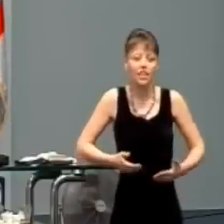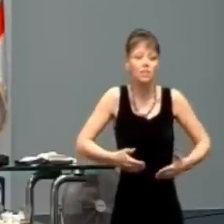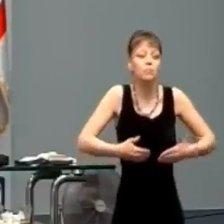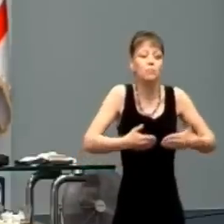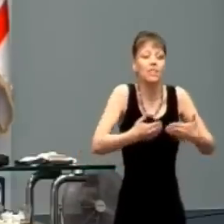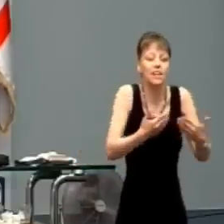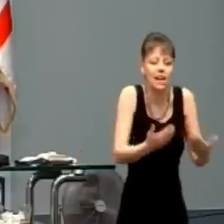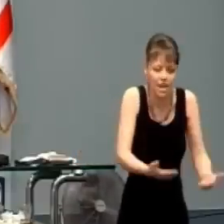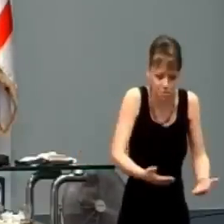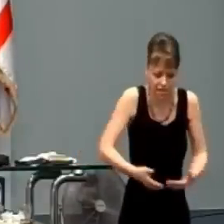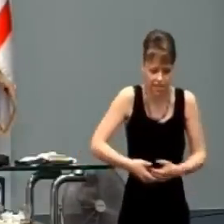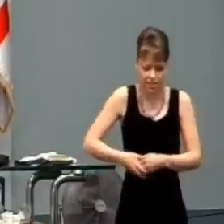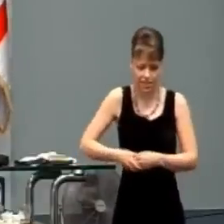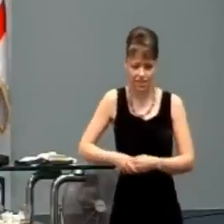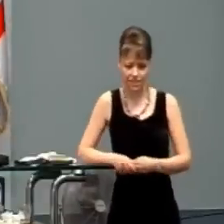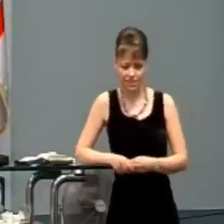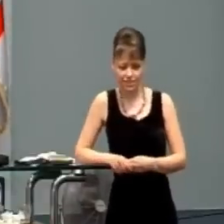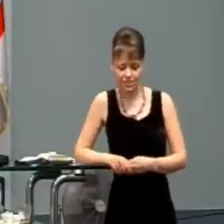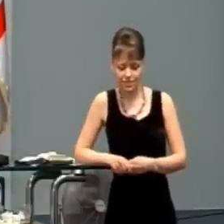Potencionálna energia